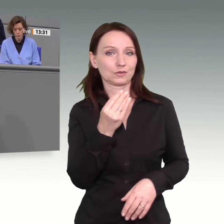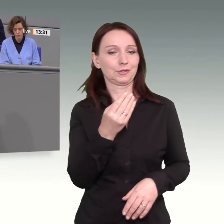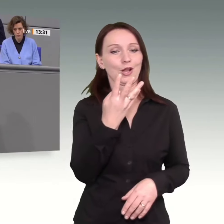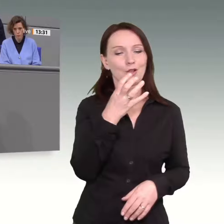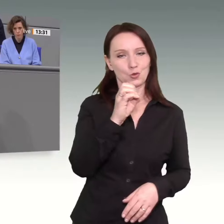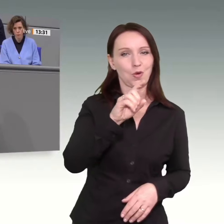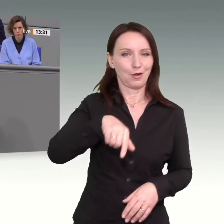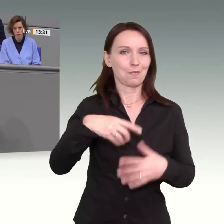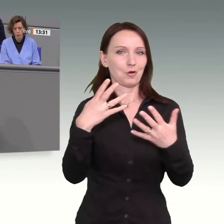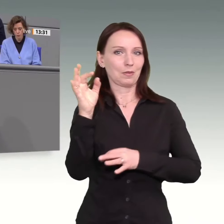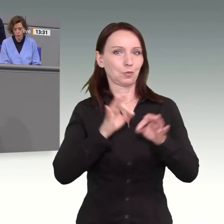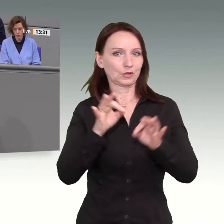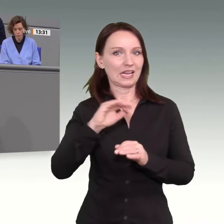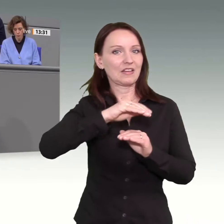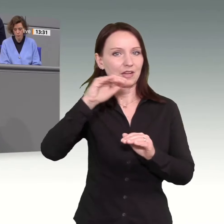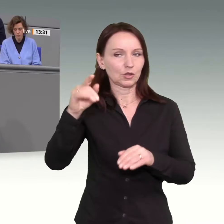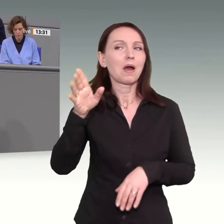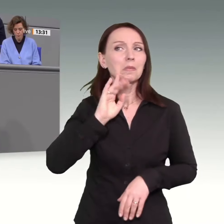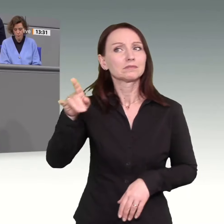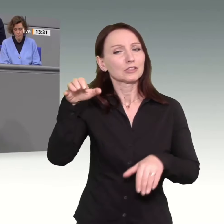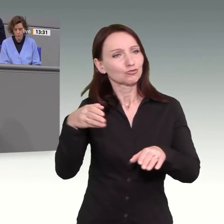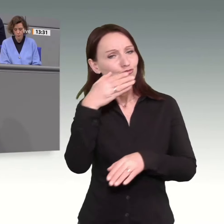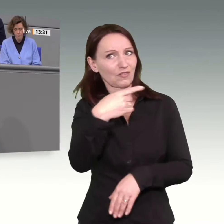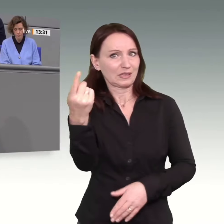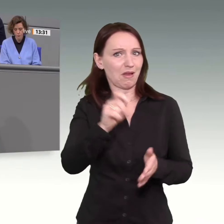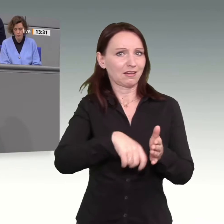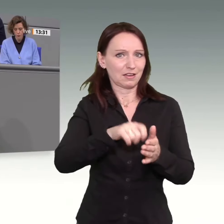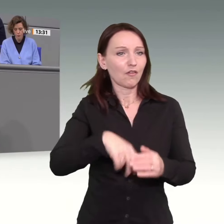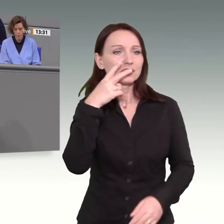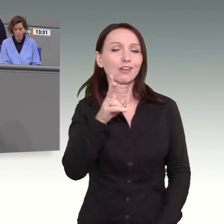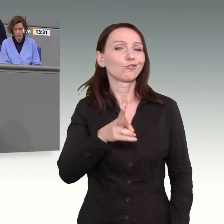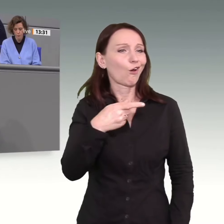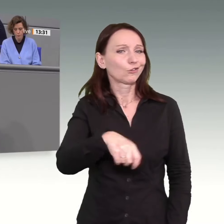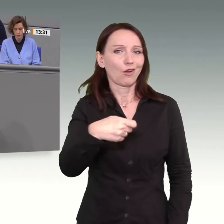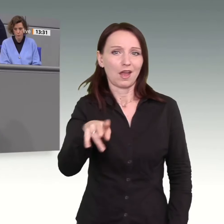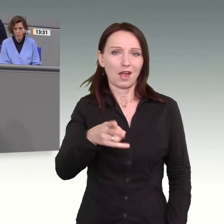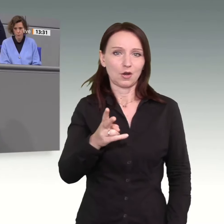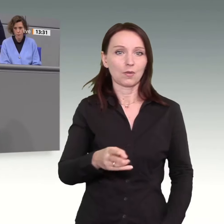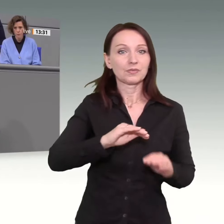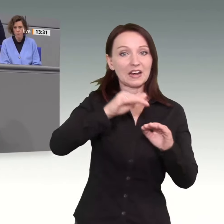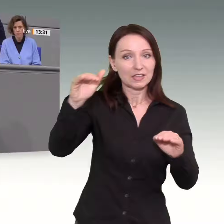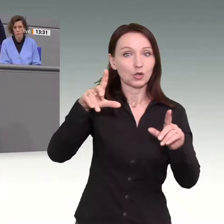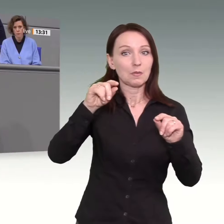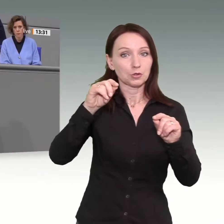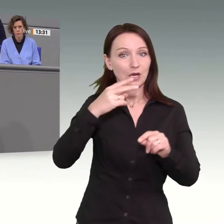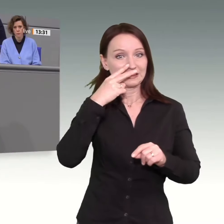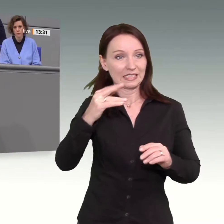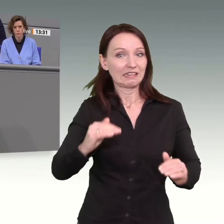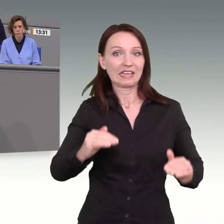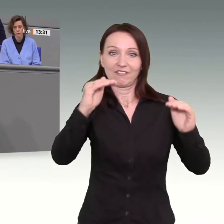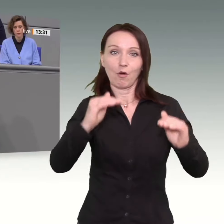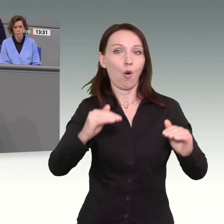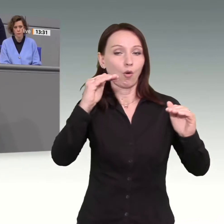Sie doch mal einen Einladen, kaufen Sie da mal einen. Dann werden Sie sehen, dass die Preise immer noch hoch sind. Inflation misst nämlich nicht das Niveau. Inflation misst die